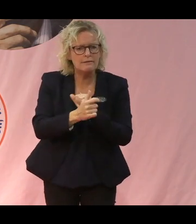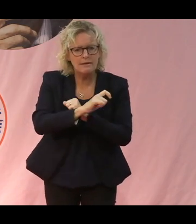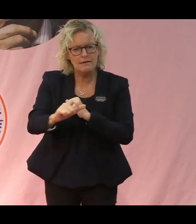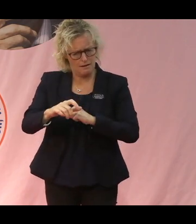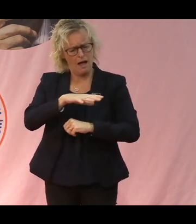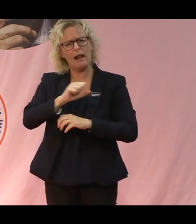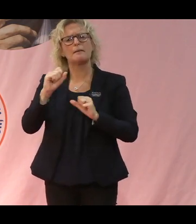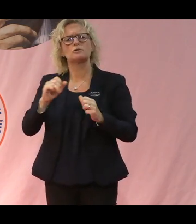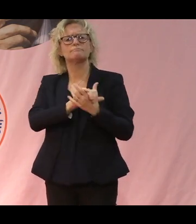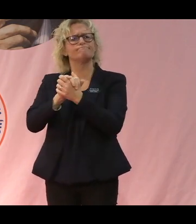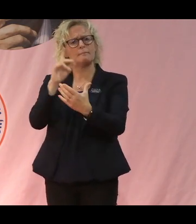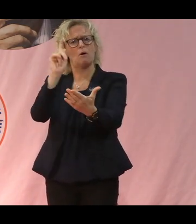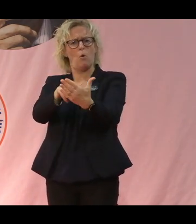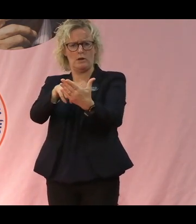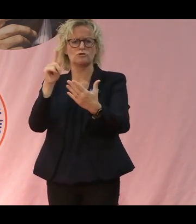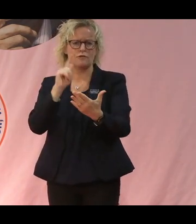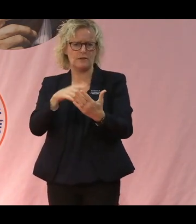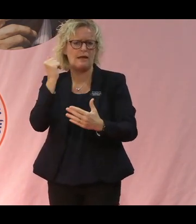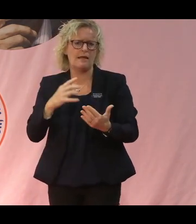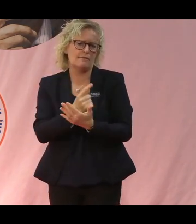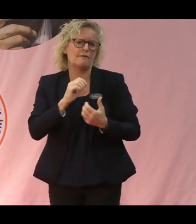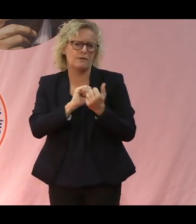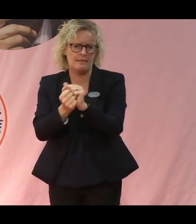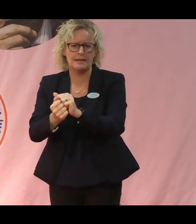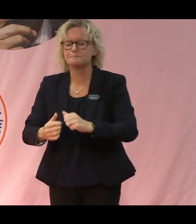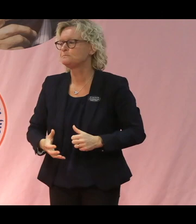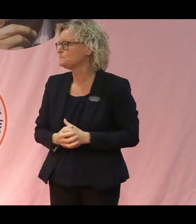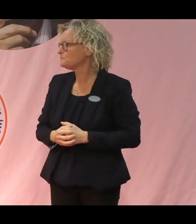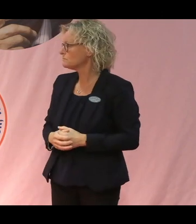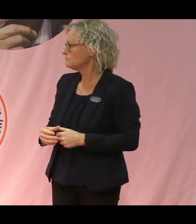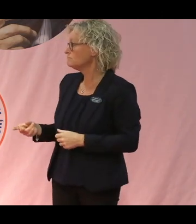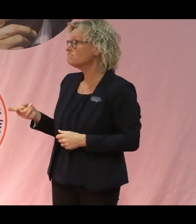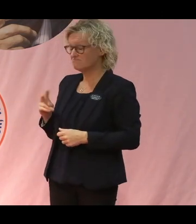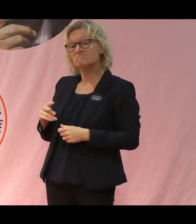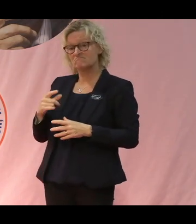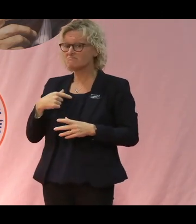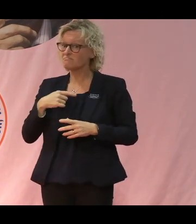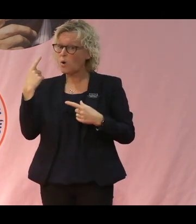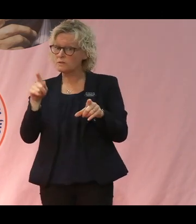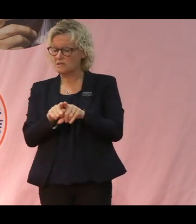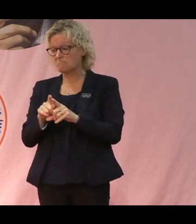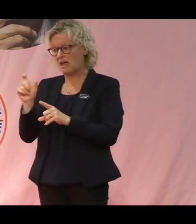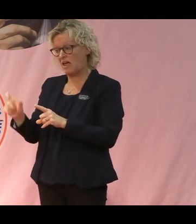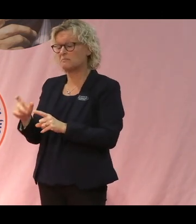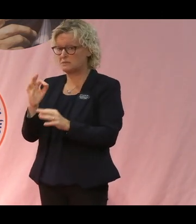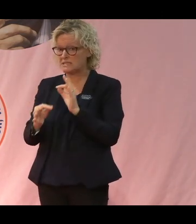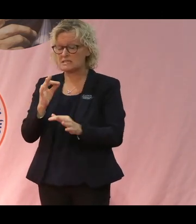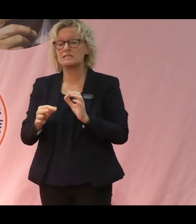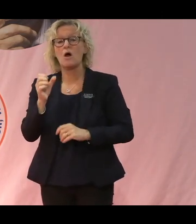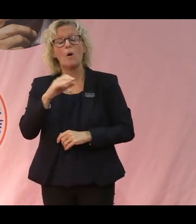omställningen ska kunna ske. Jag håller med, Matilda. Det behövs för att vi ska bli mer